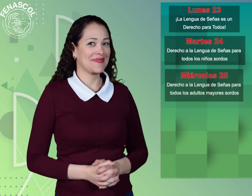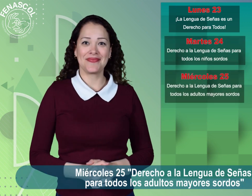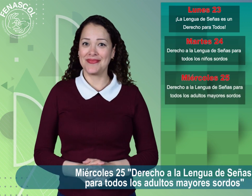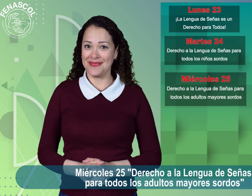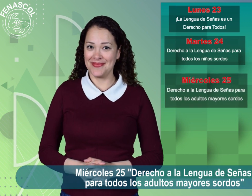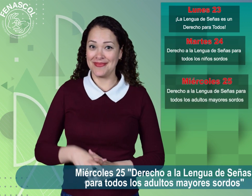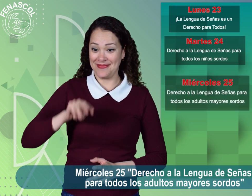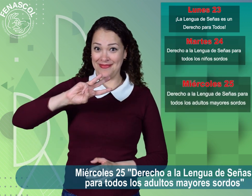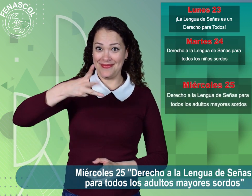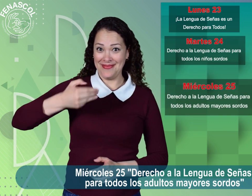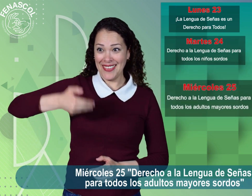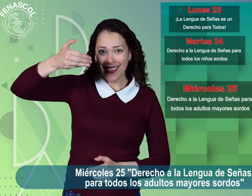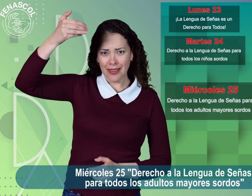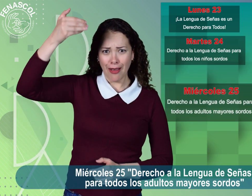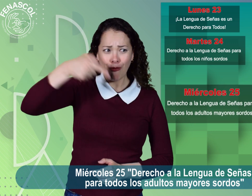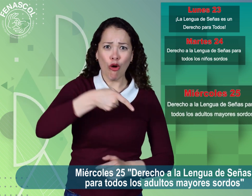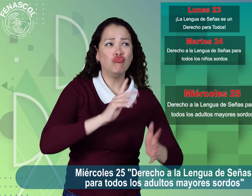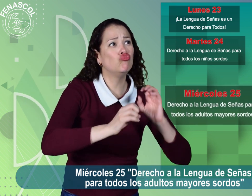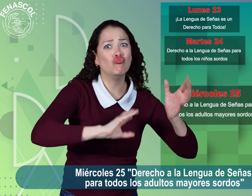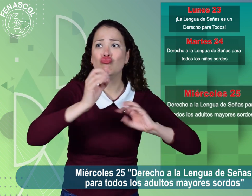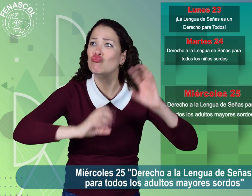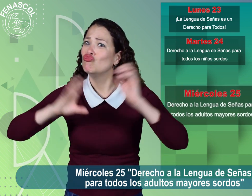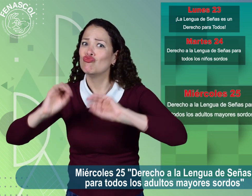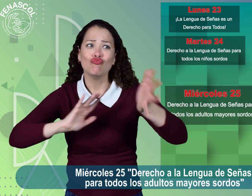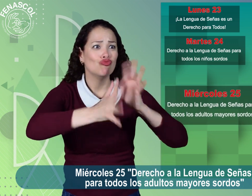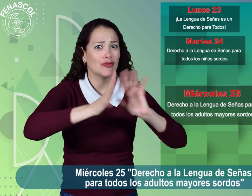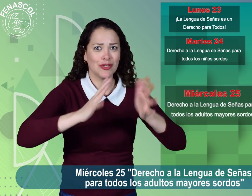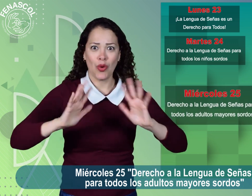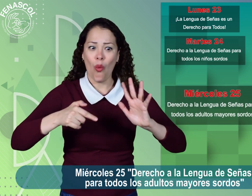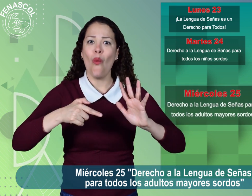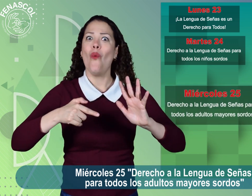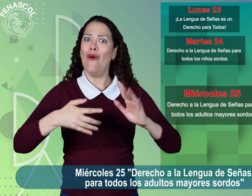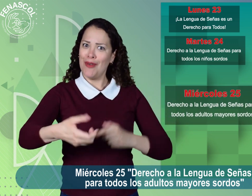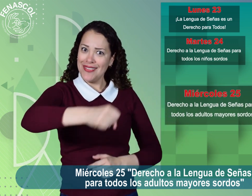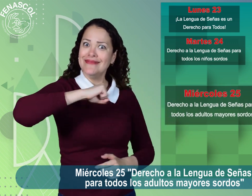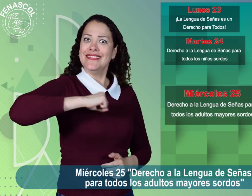Miércoles 25, Derecho a la lengua de señas para todos los adultos mayores sordos.